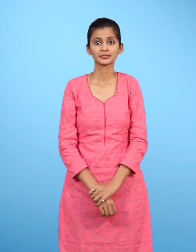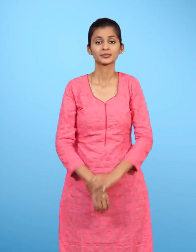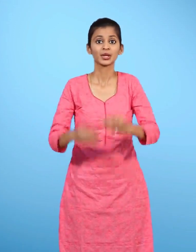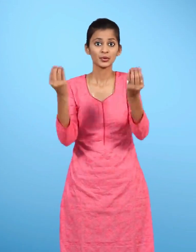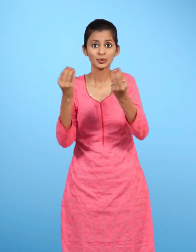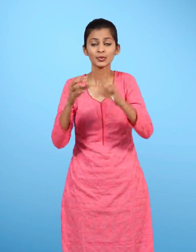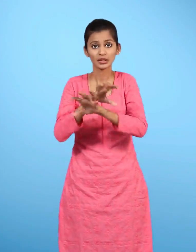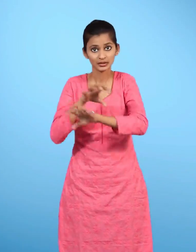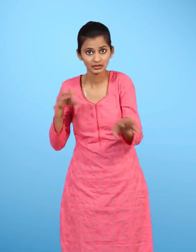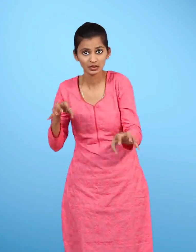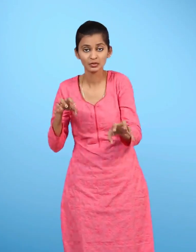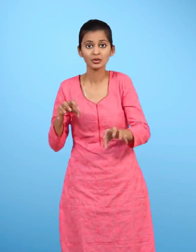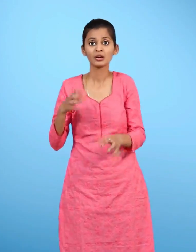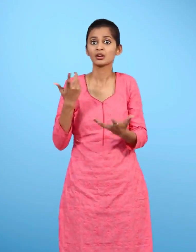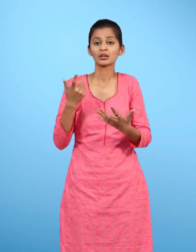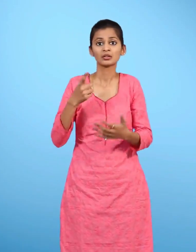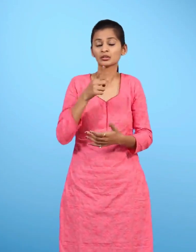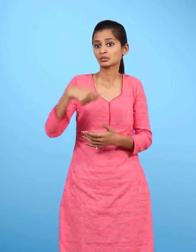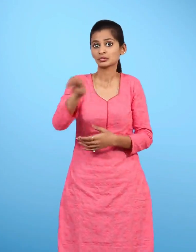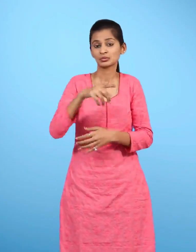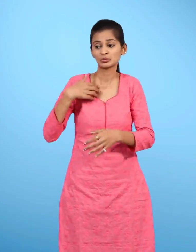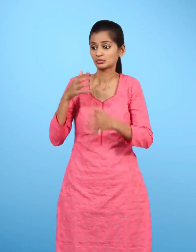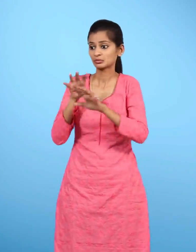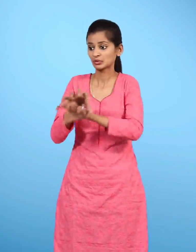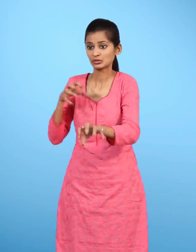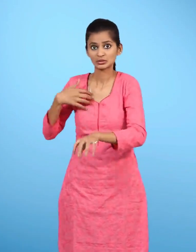ऐसे जानवर जिन्हें तुम चूँ नहीं सकते